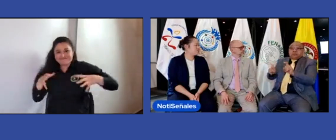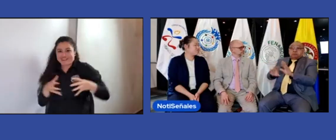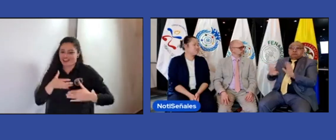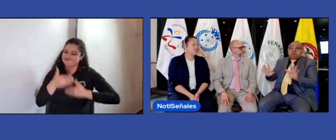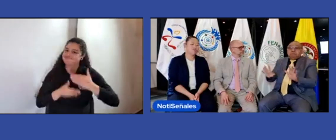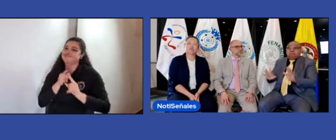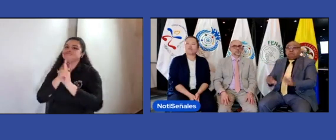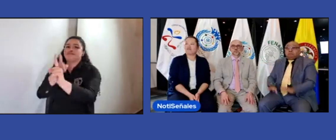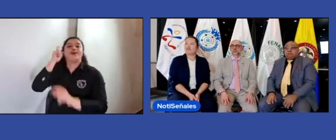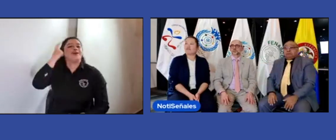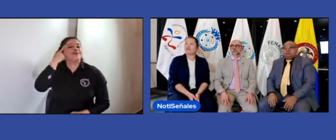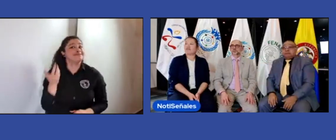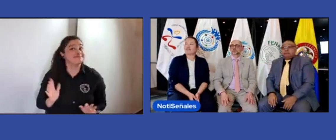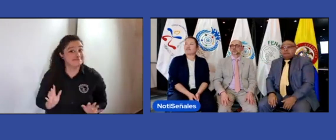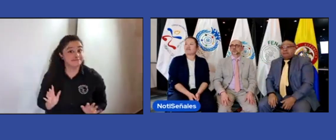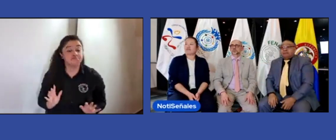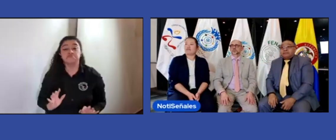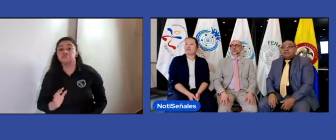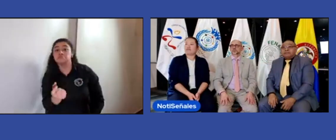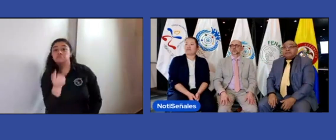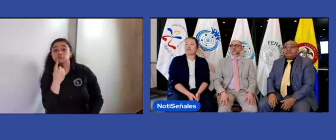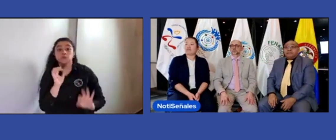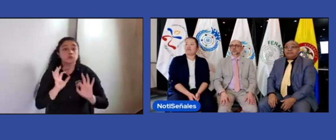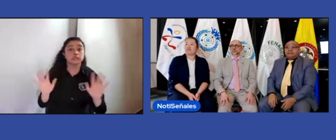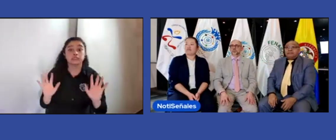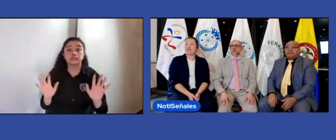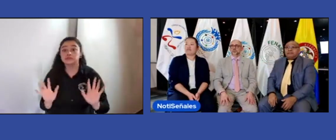bueno creo que no tenemos más preguntas en redes sociales me confirman por favor